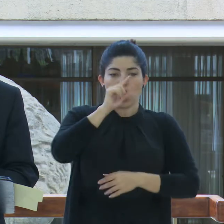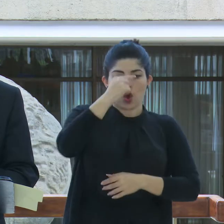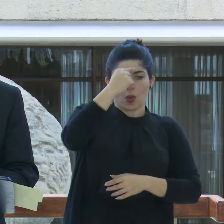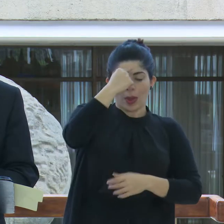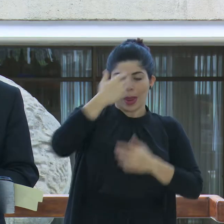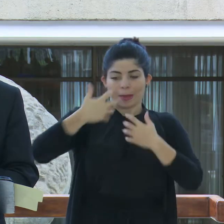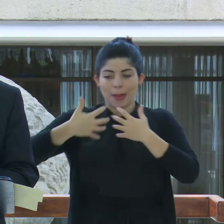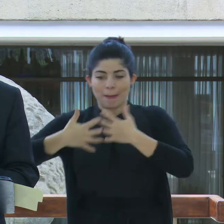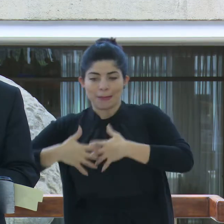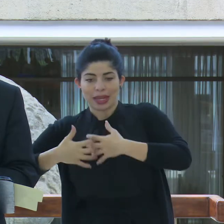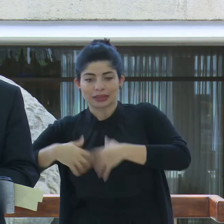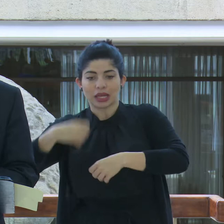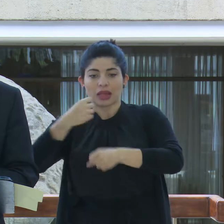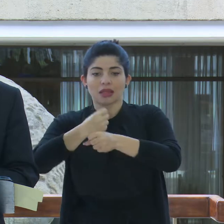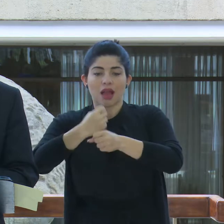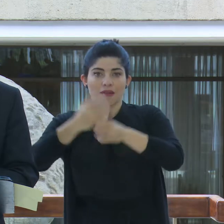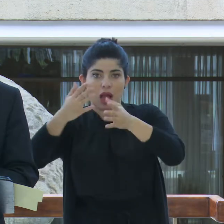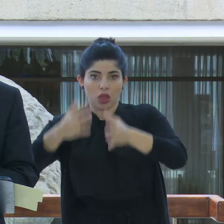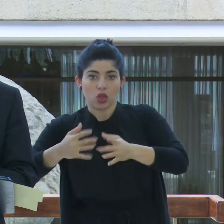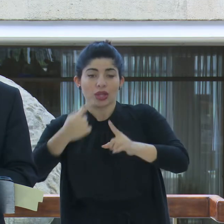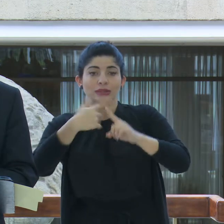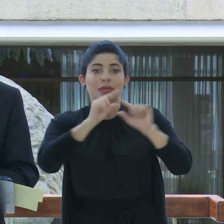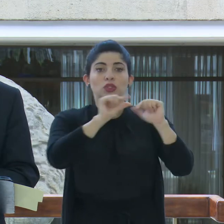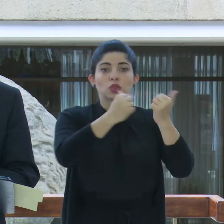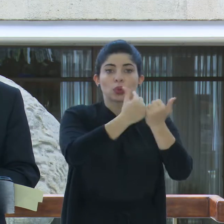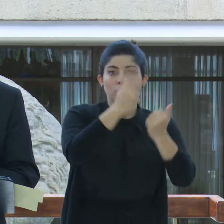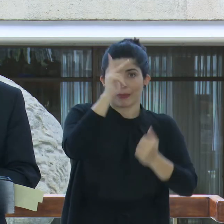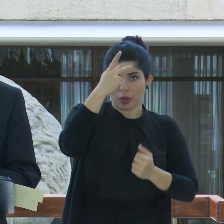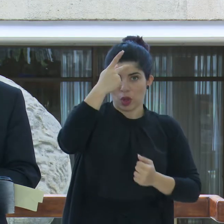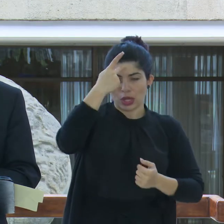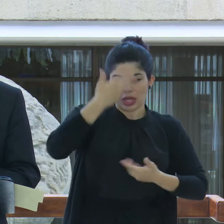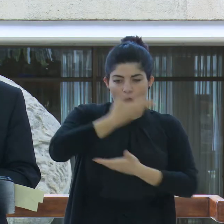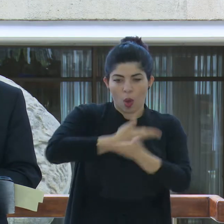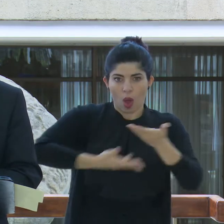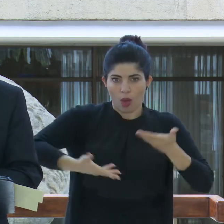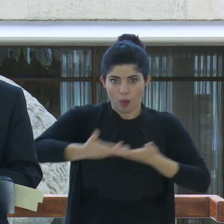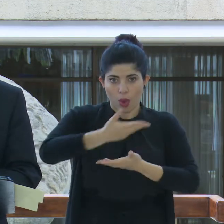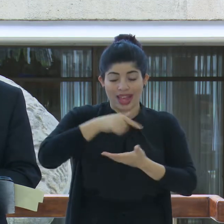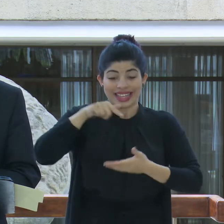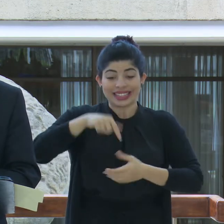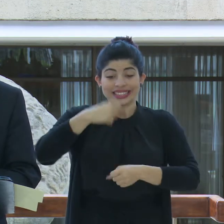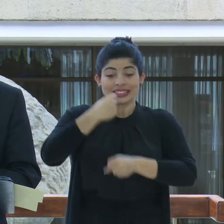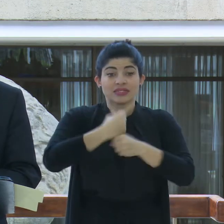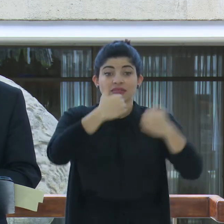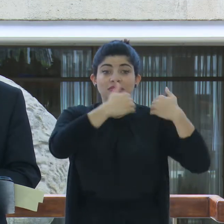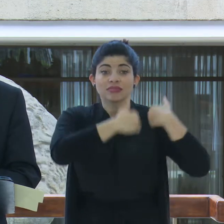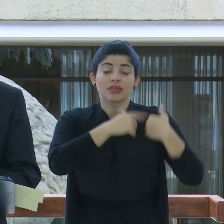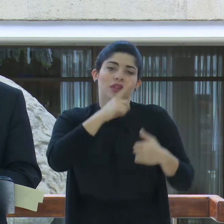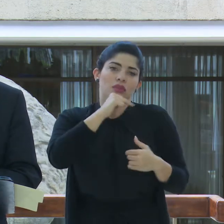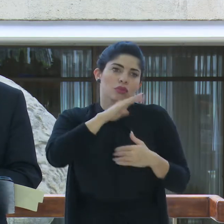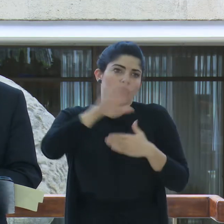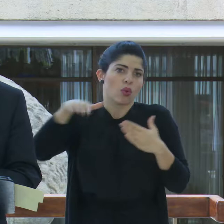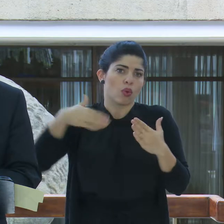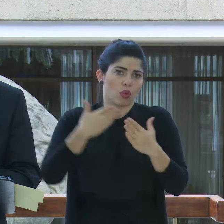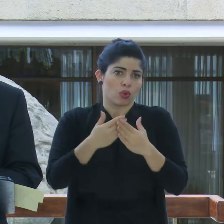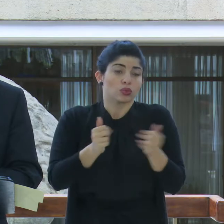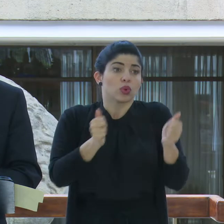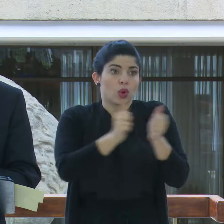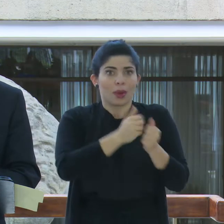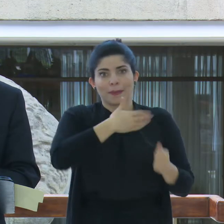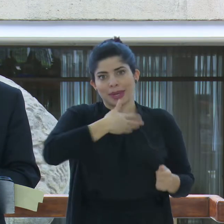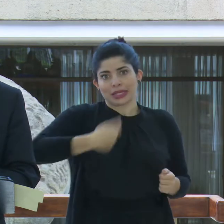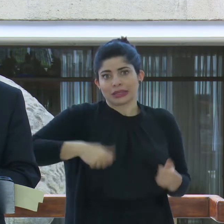empresarios, los trabajadores y los grupos políticos. Esta es una tarea de todas y de todos como el presidente